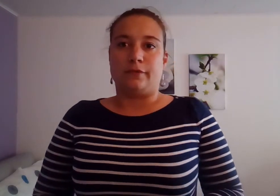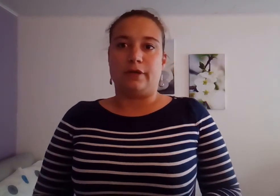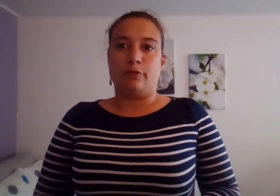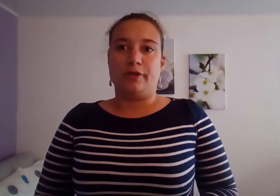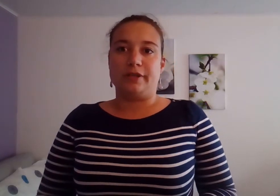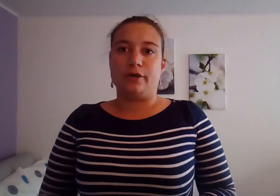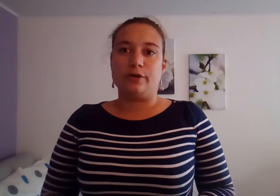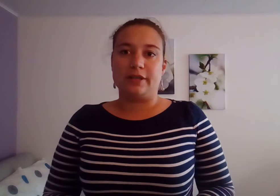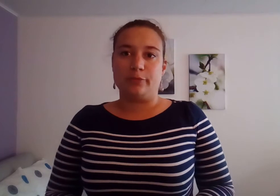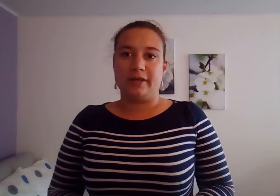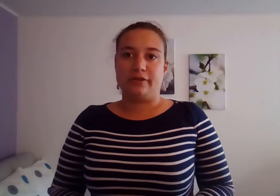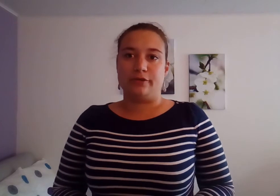Vous connaissez une grande respiration.